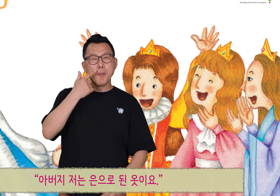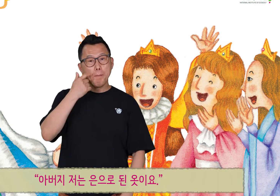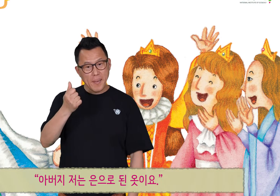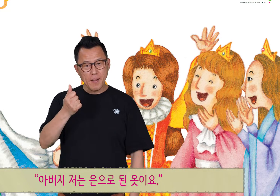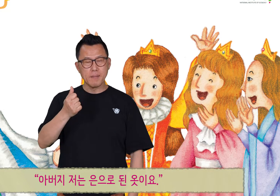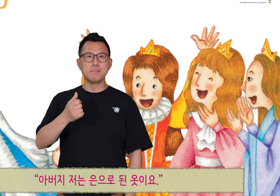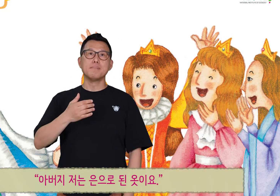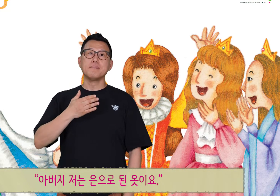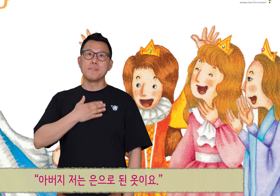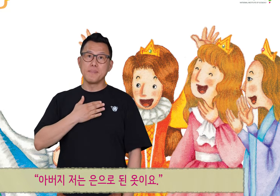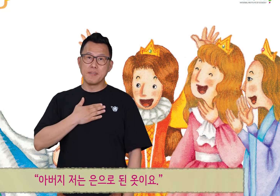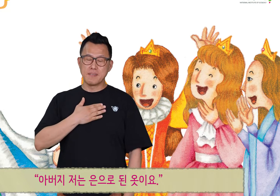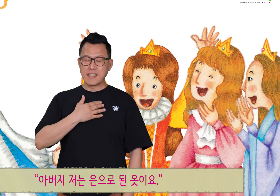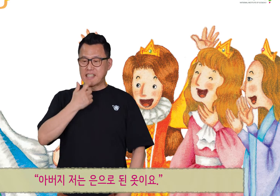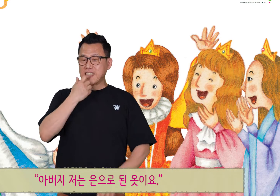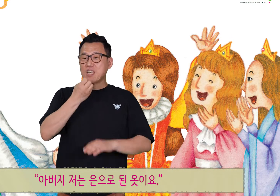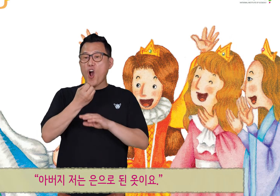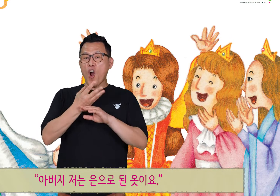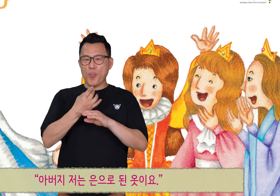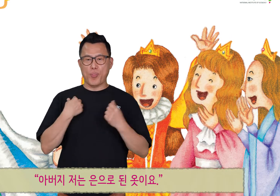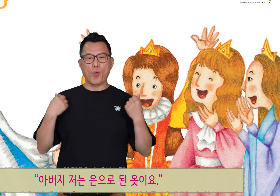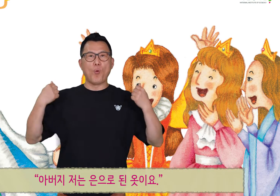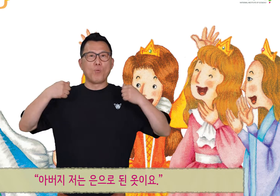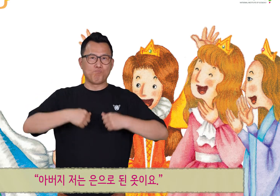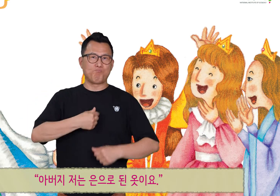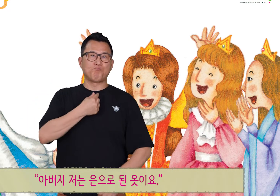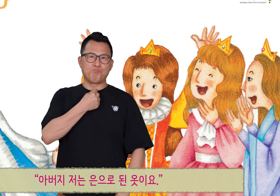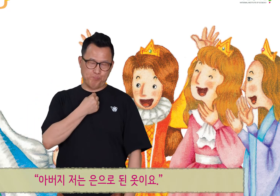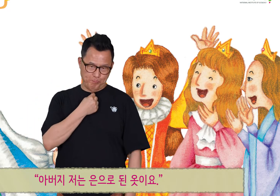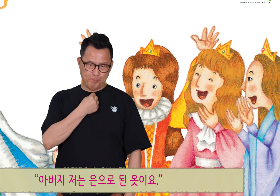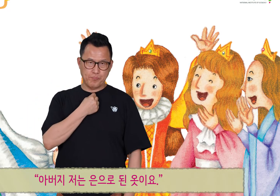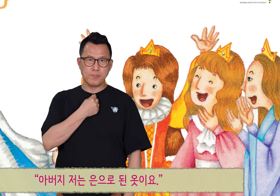아버지, 저는 은으로 된 옷이요.